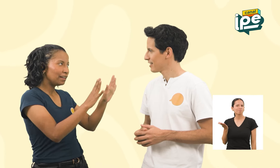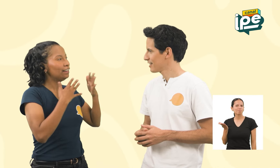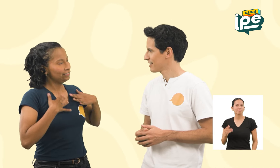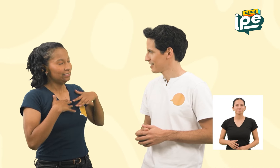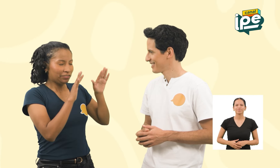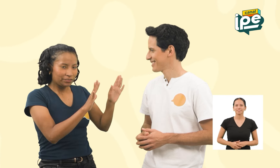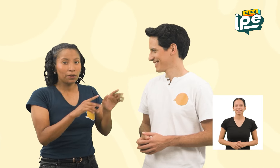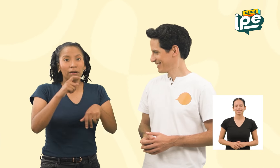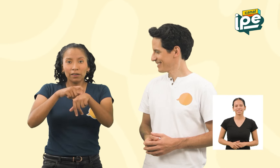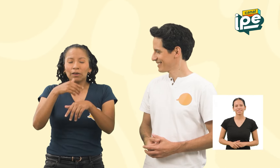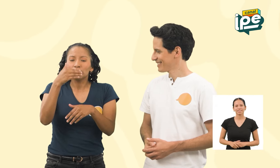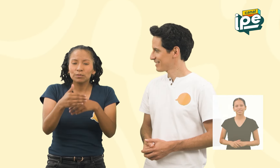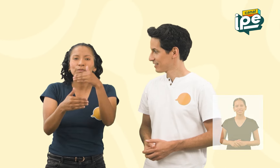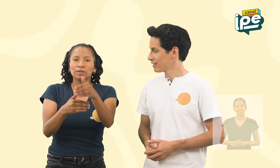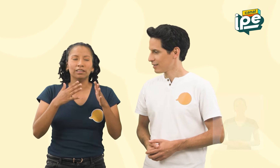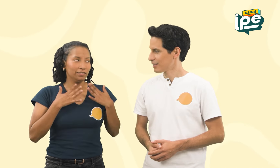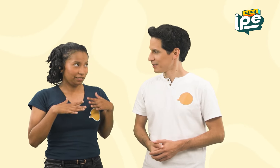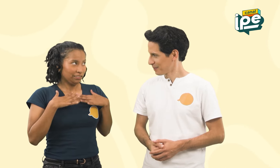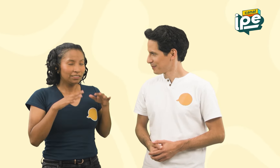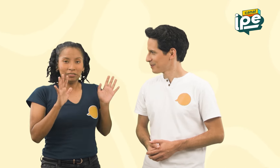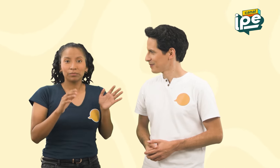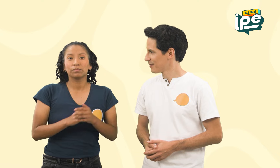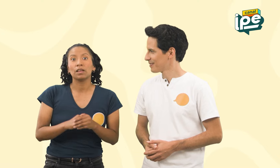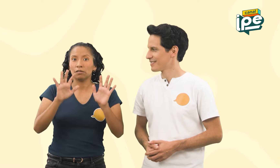Tranquilo, Miki. Vamos con calma. Ahora te explico.